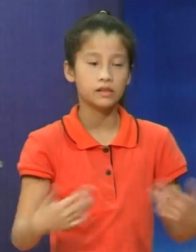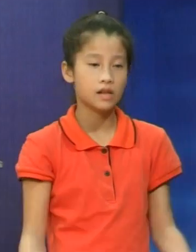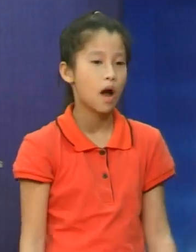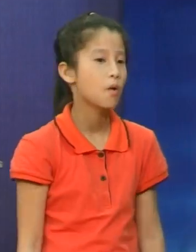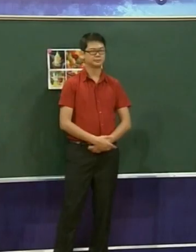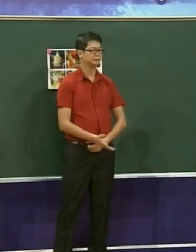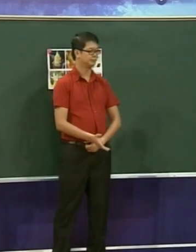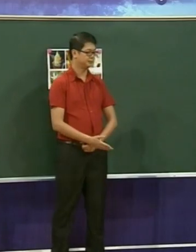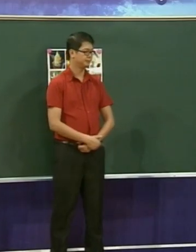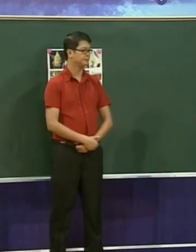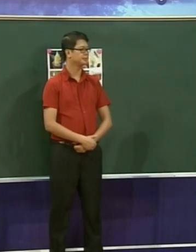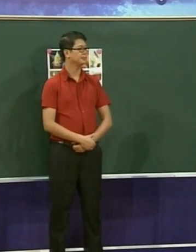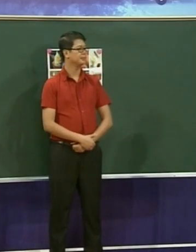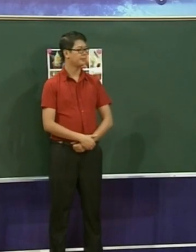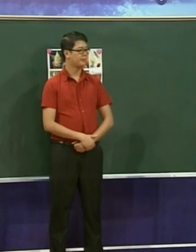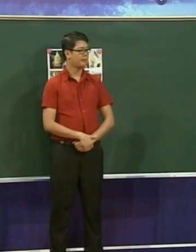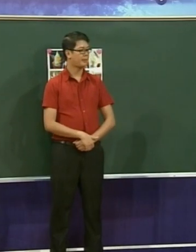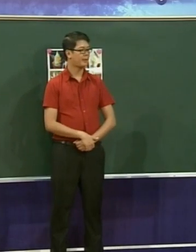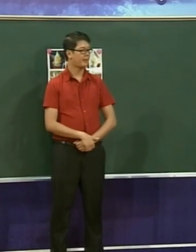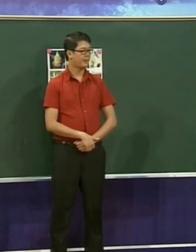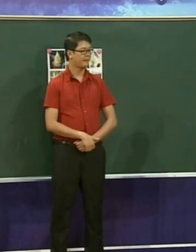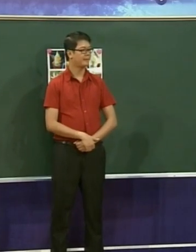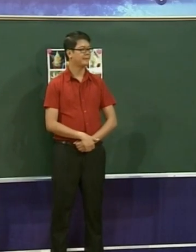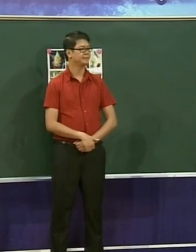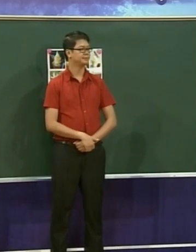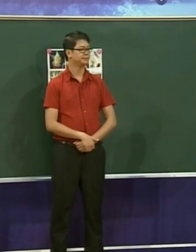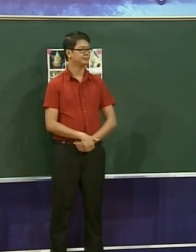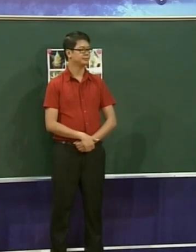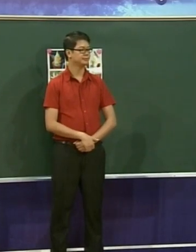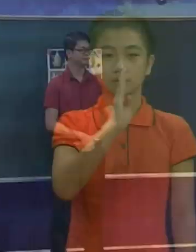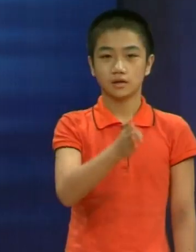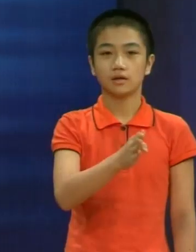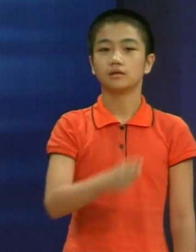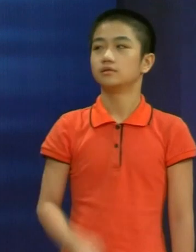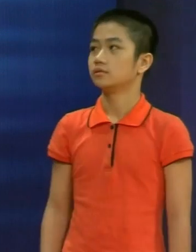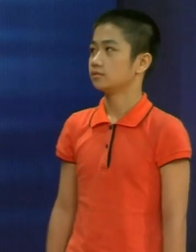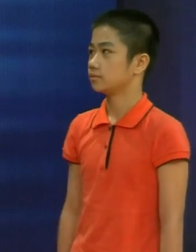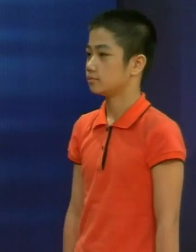Bạn Hà là người như thế nào nhỉ À bạn Hà biết giúp đỡ bạn khác này Bạn Hà là người thật thà nữa